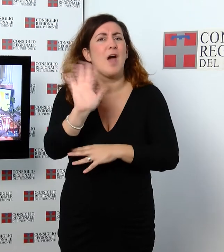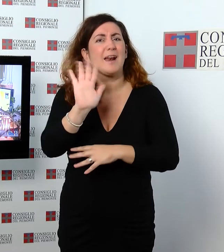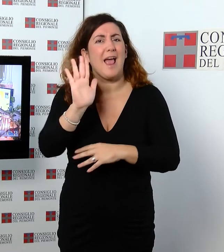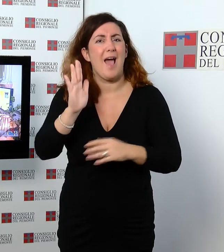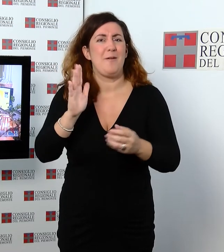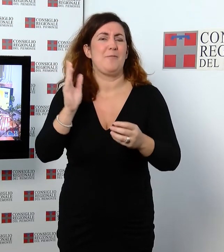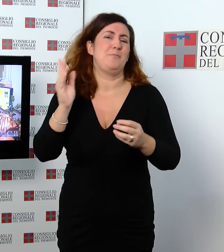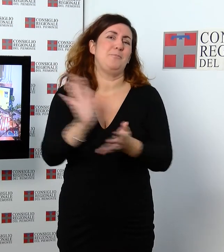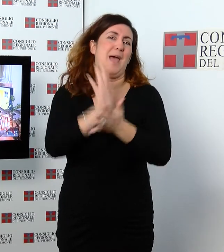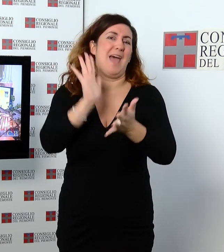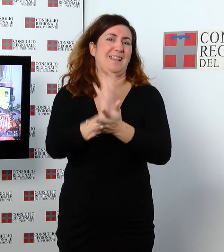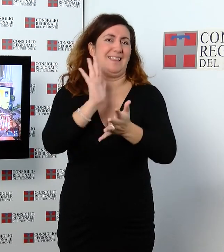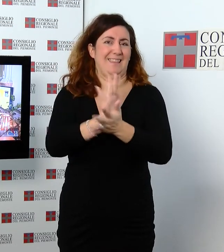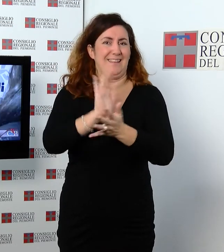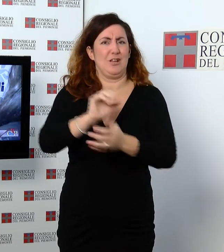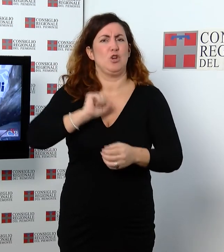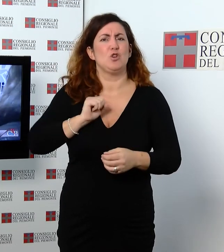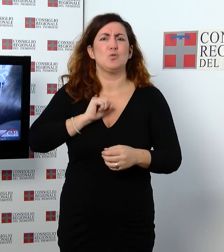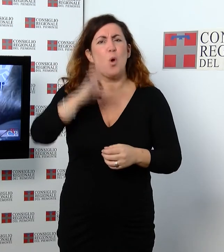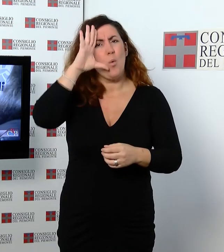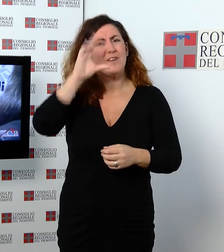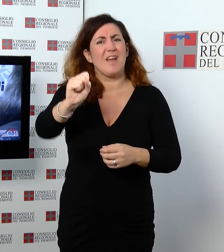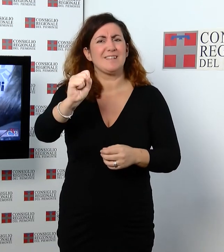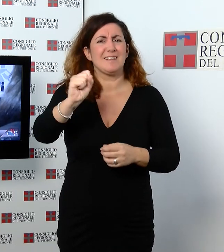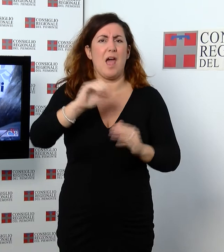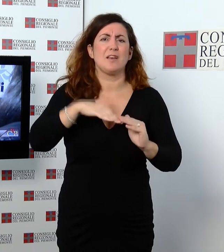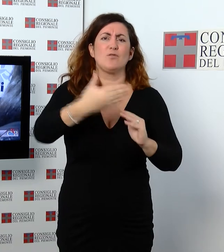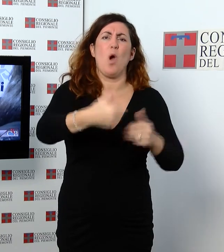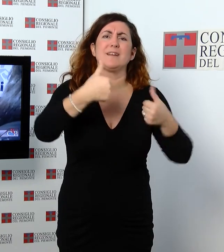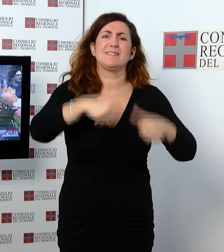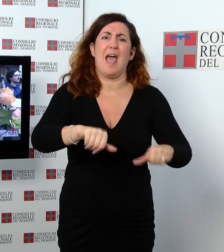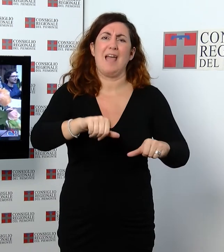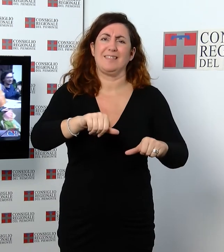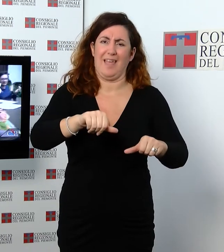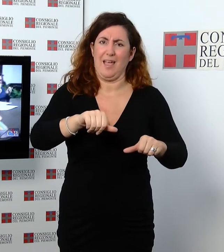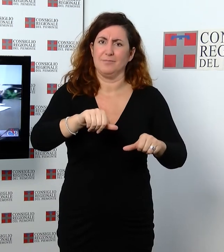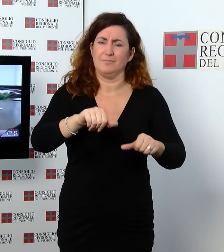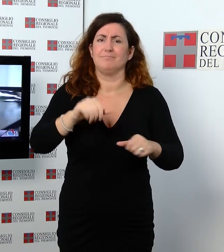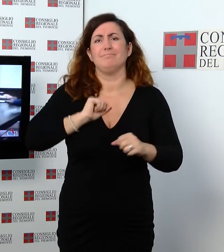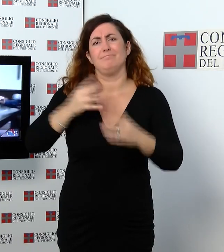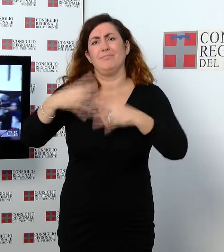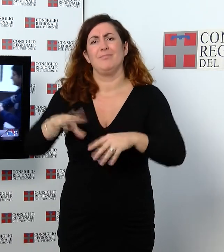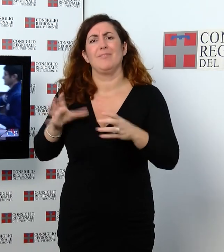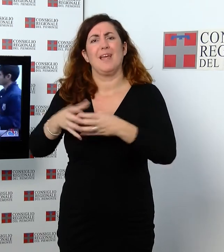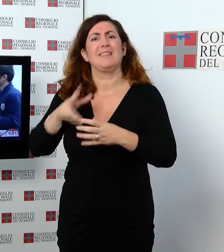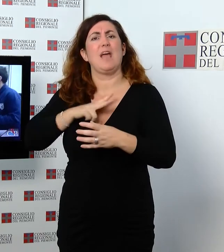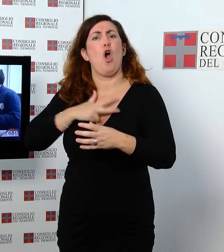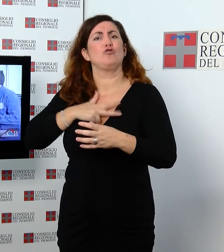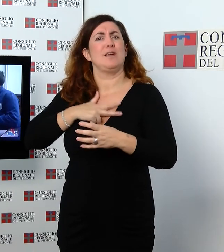delle matricole universitarie fuorisede, organizzata dall'Arcidiocesi di Torino. Nel corso della serata è stata effettuata la premiazione dei